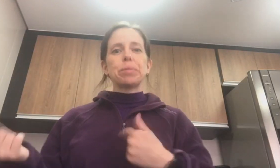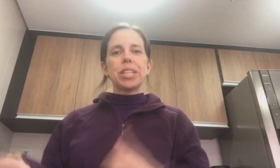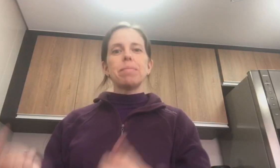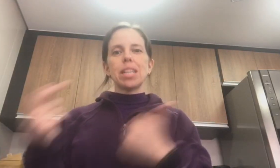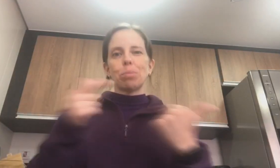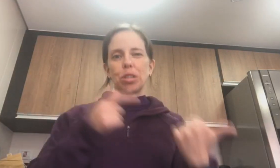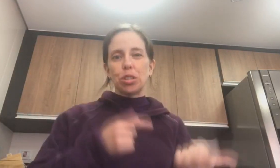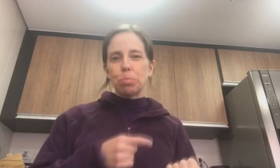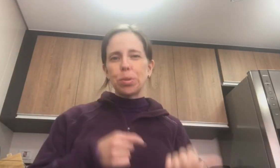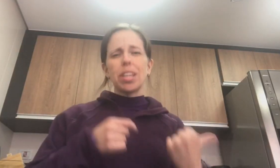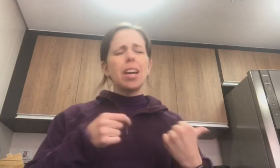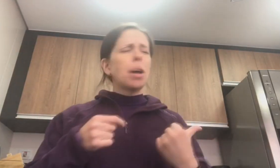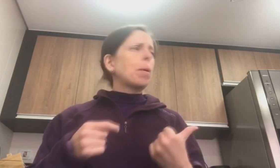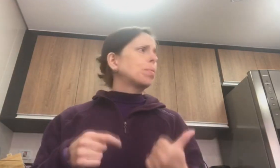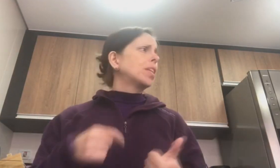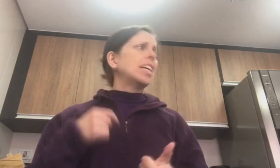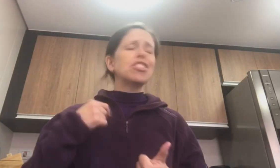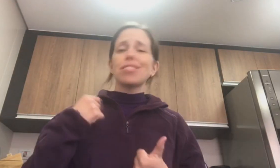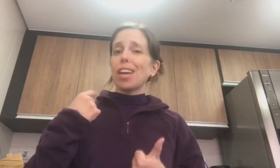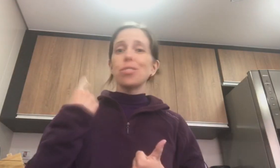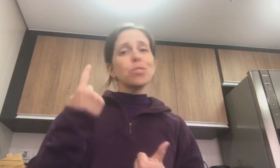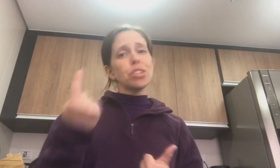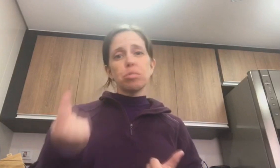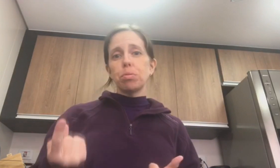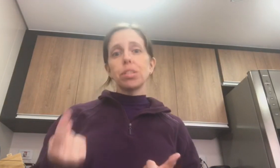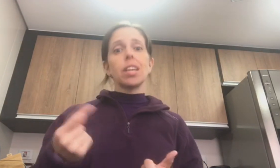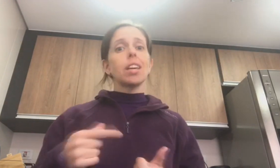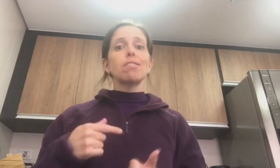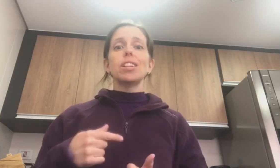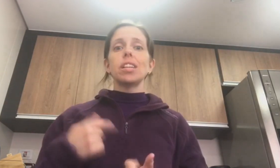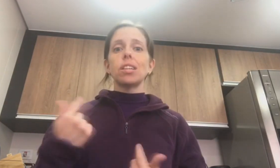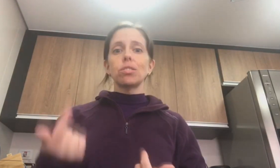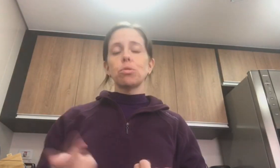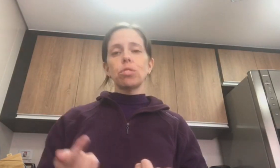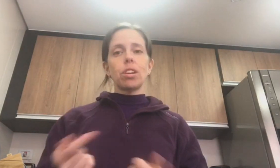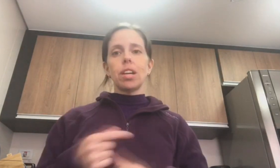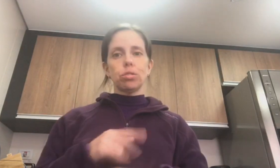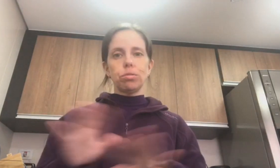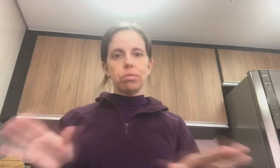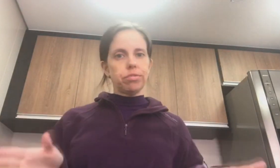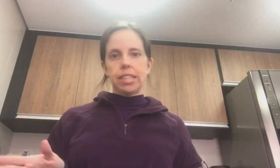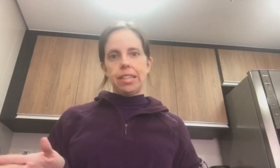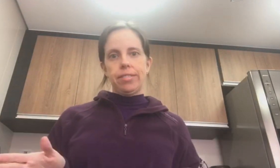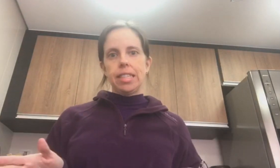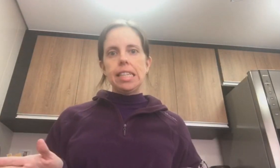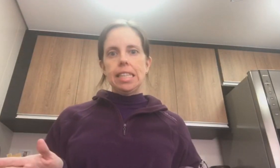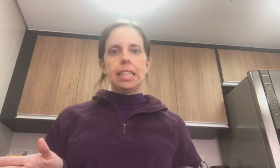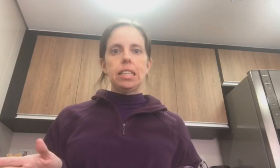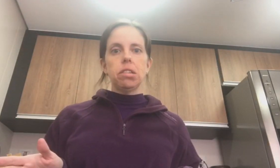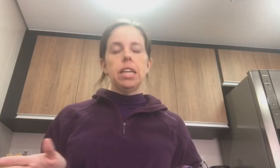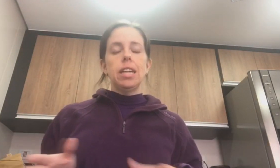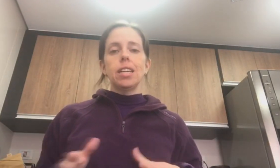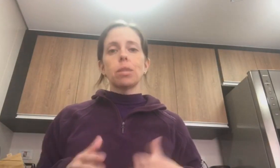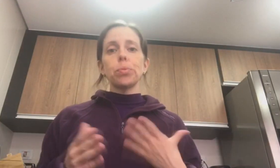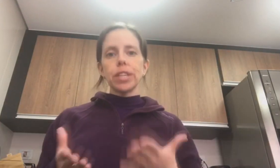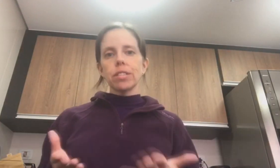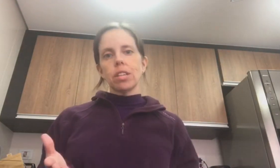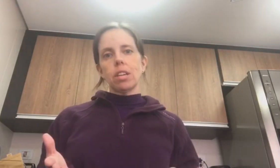Pra poder passar pro notebook. Pra poder editar no notebook e eu... Com o celular todo facilita, entendeu? Então, por isso, eu queria